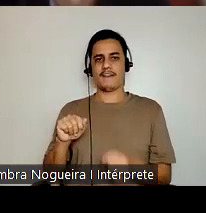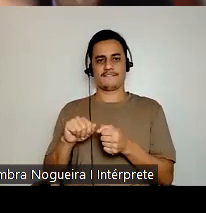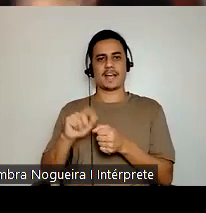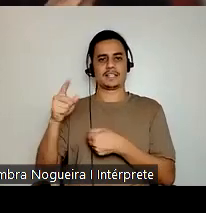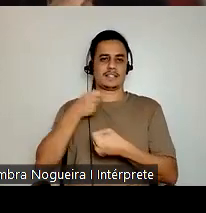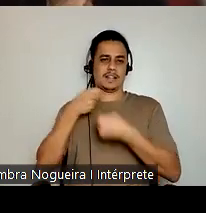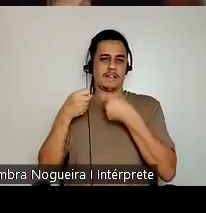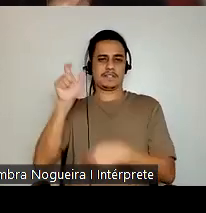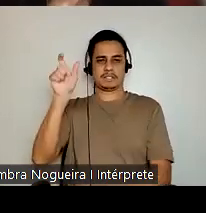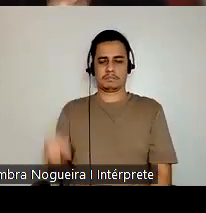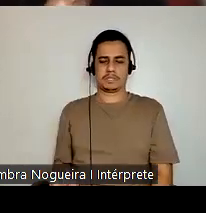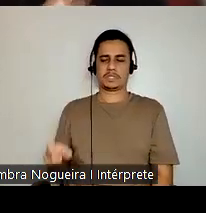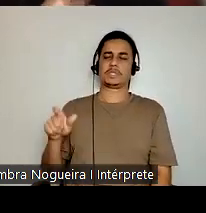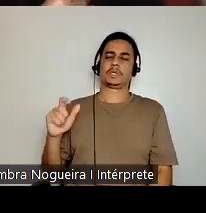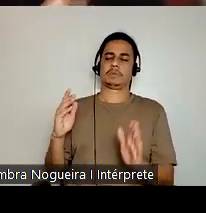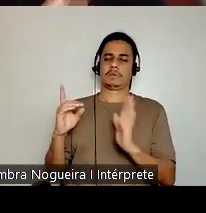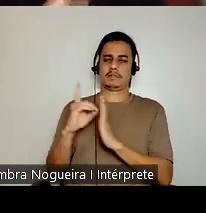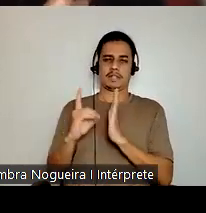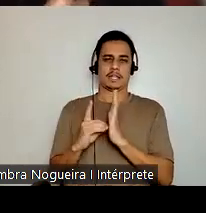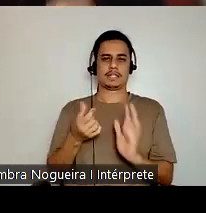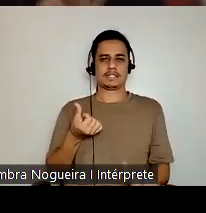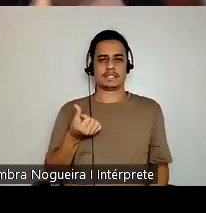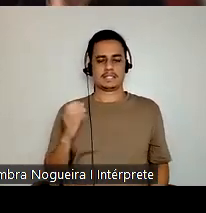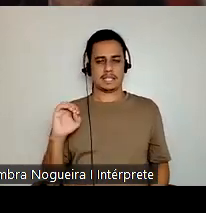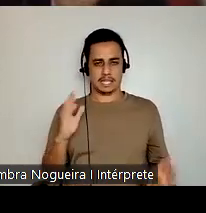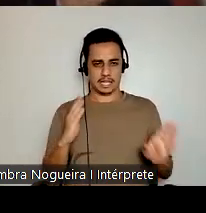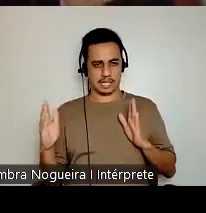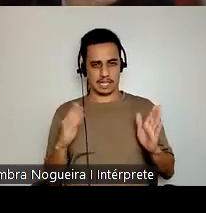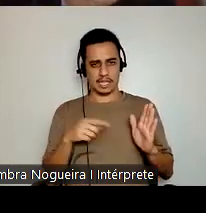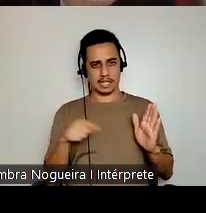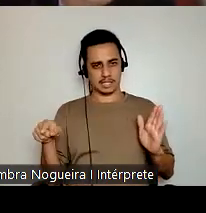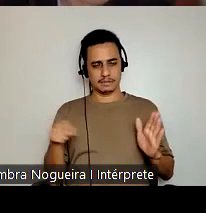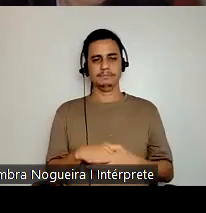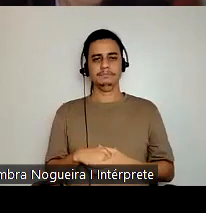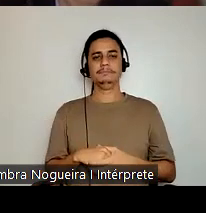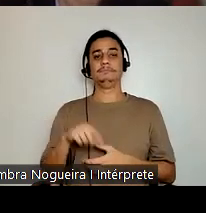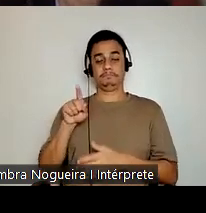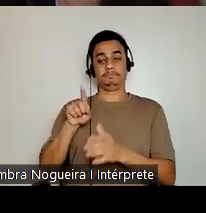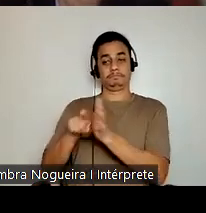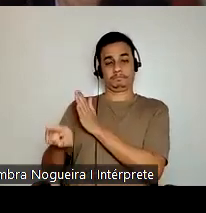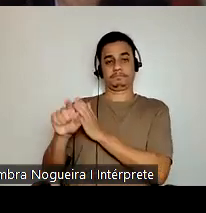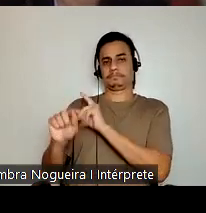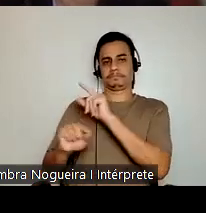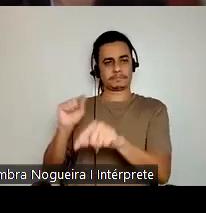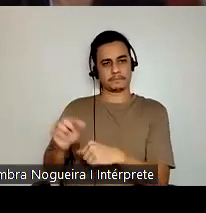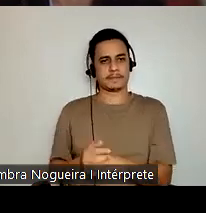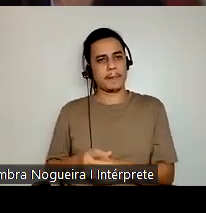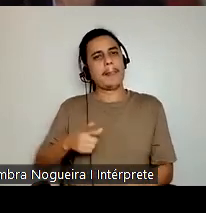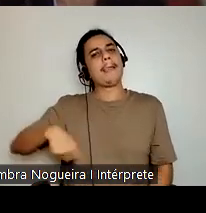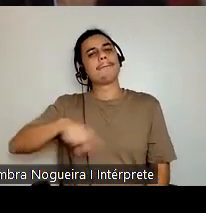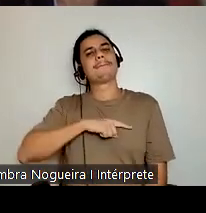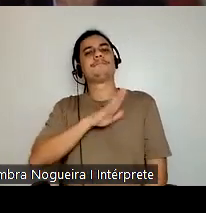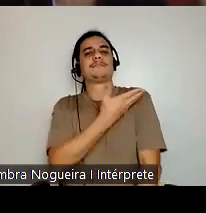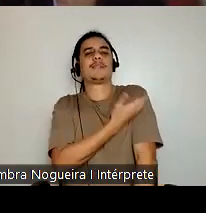na década de 60. Esse entrevistado diz, a gente está acostumado a considerar